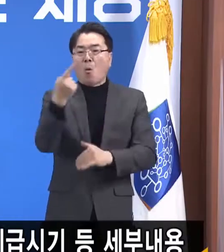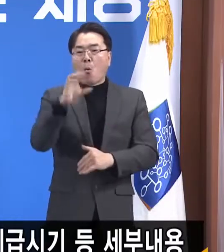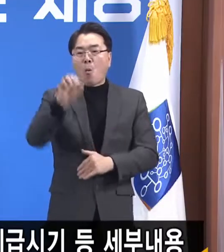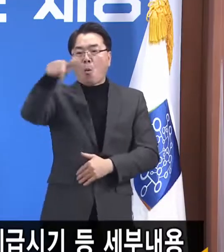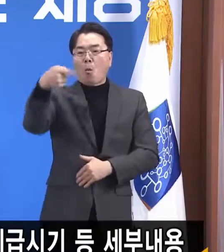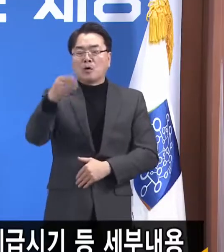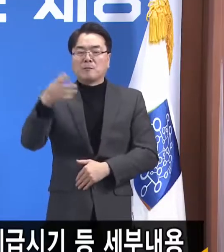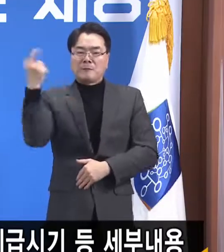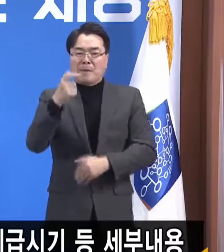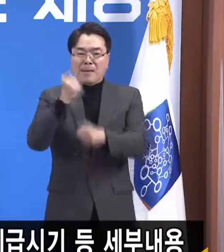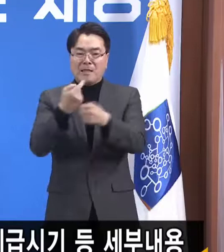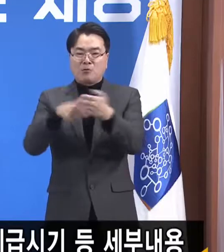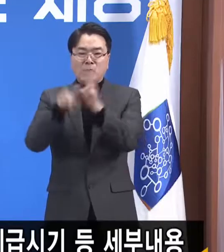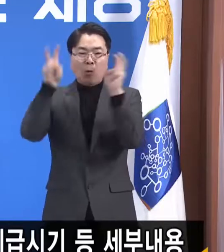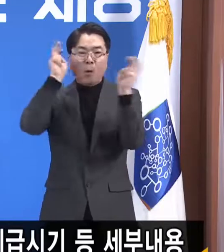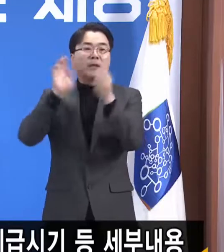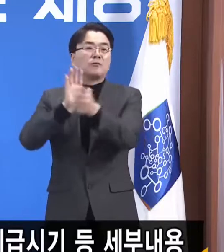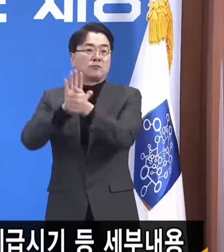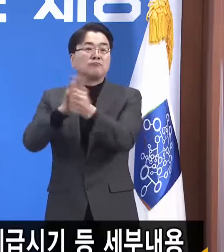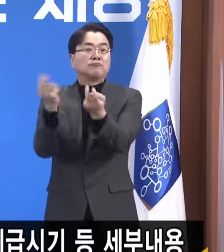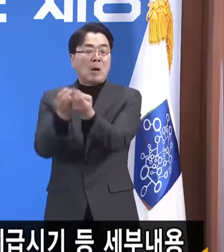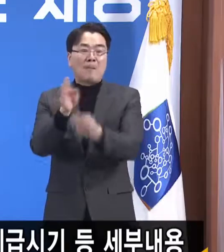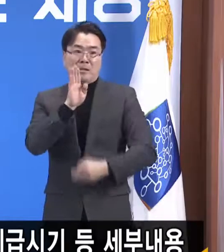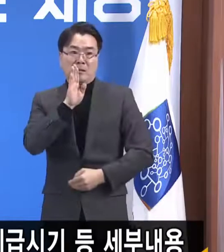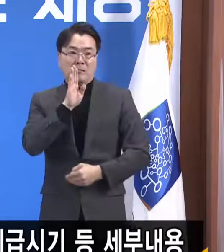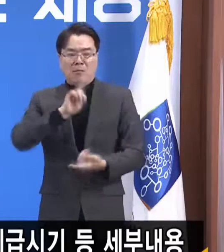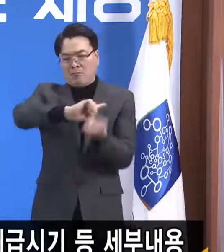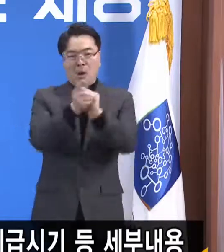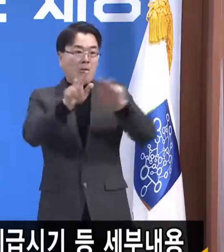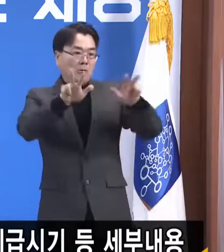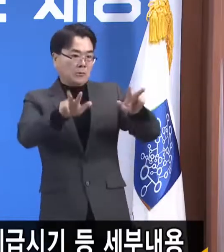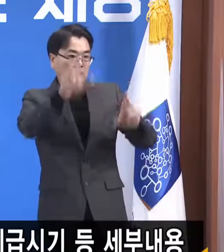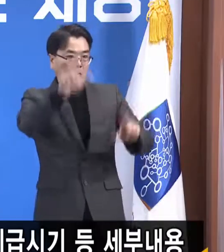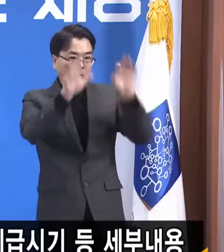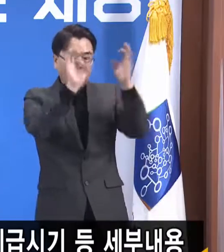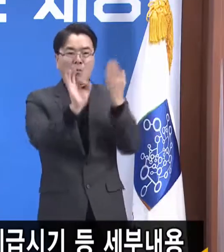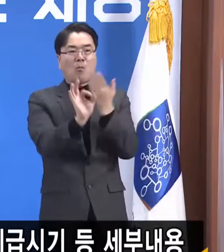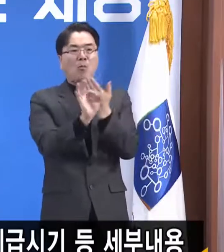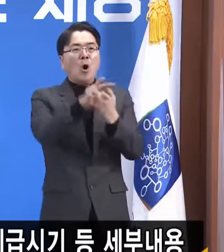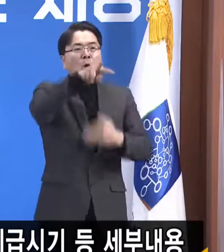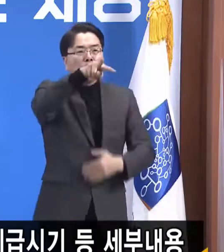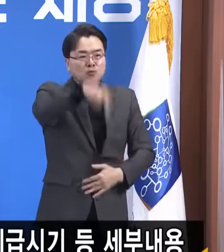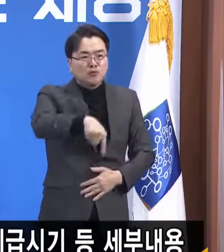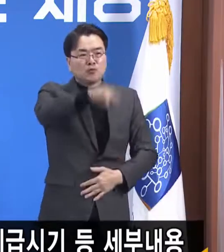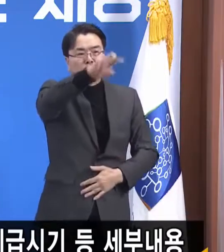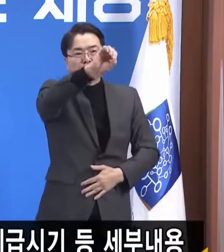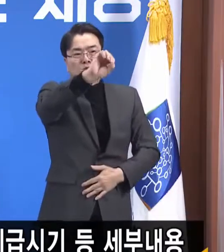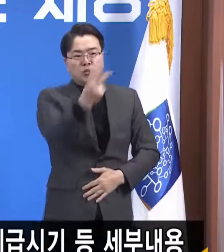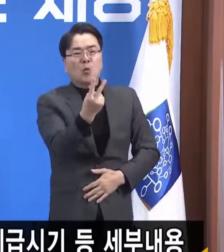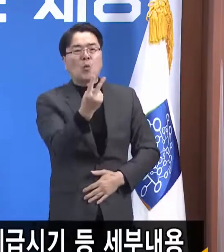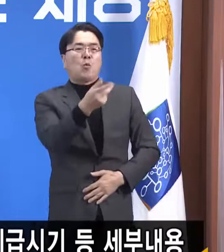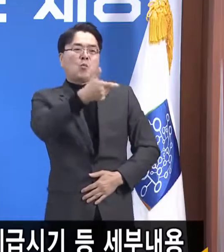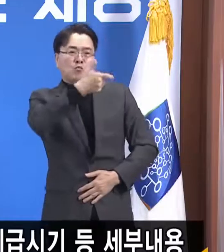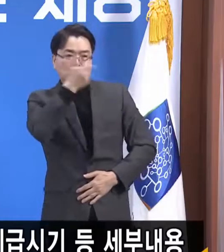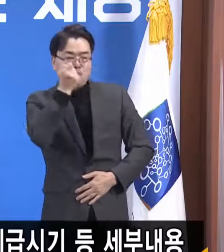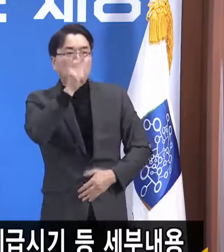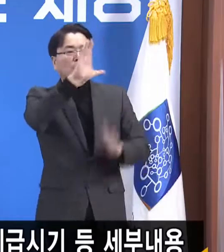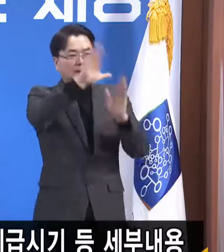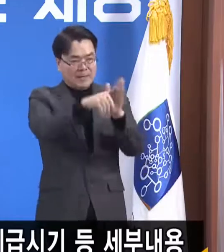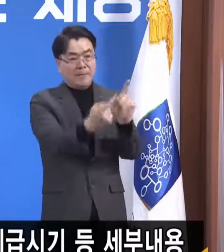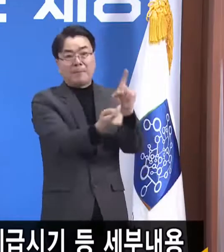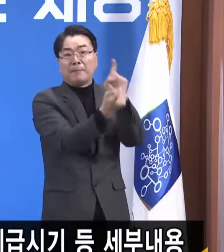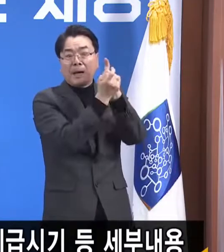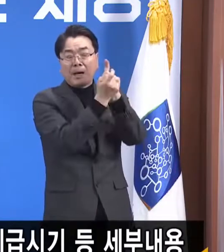공급 지원에 맞춰져 있었습니다. 그런데 지금은 아까 말씀드린 것처럼 수요가 부족한 체계적으로 부족한